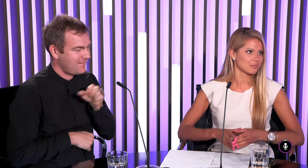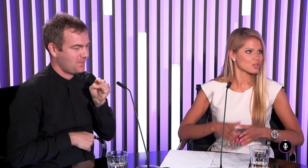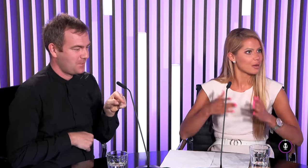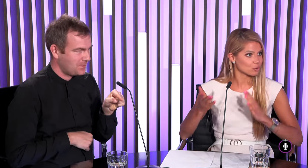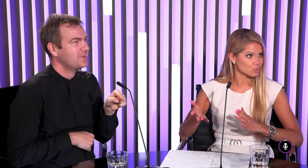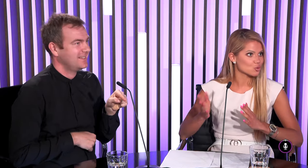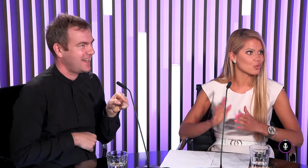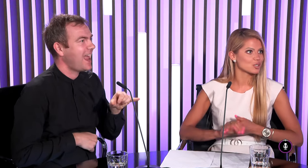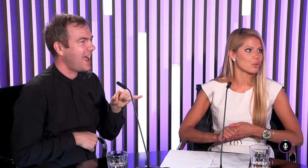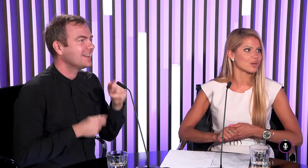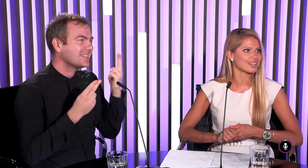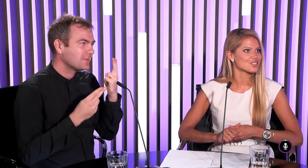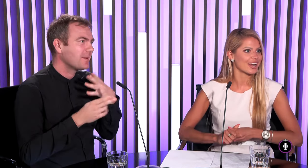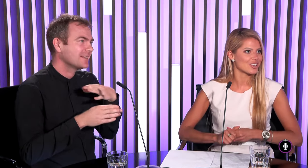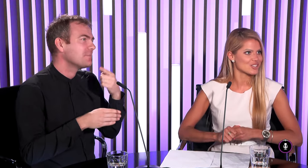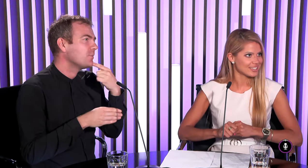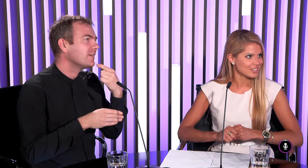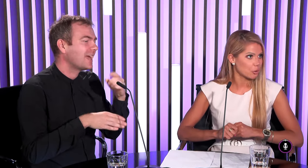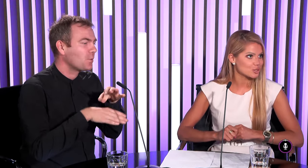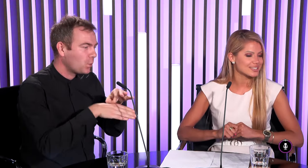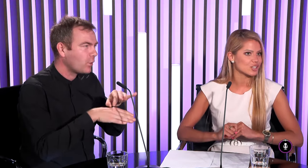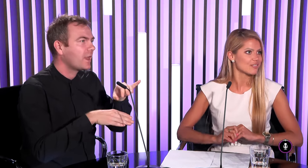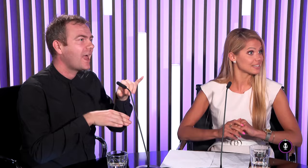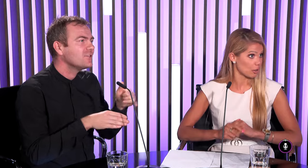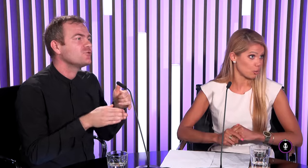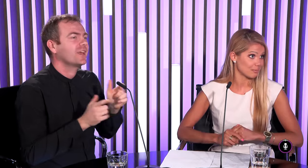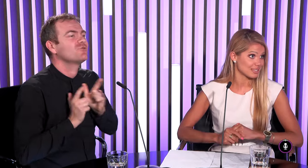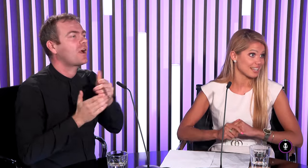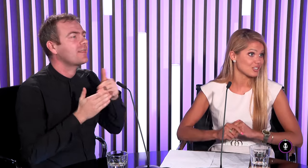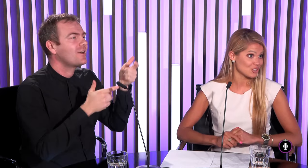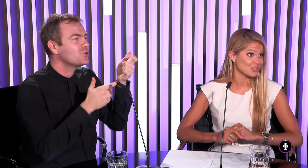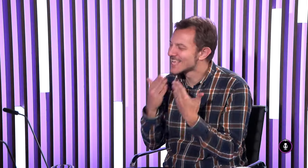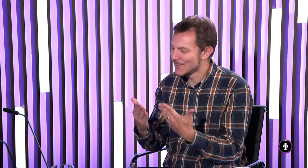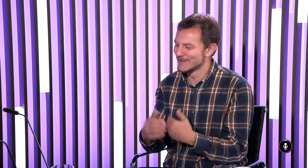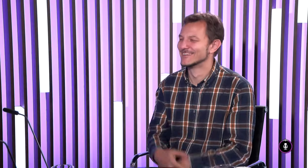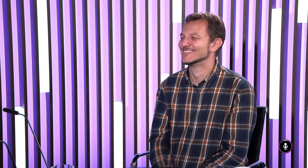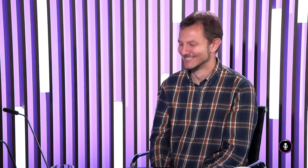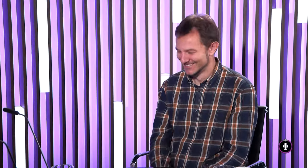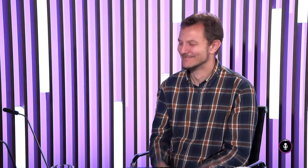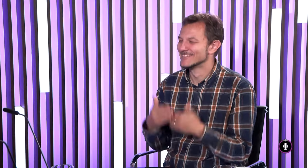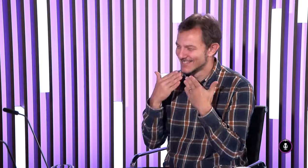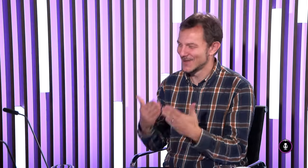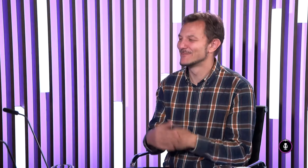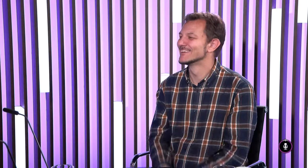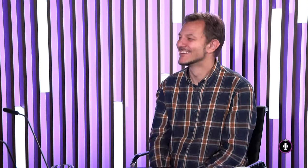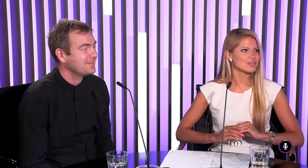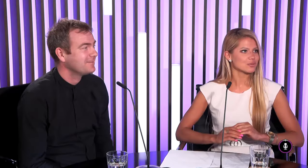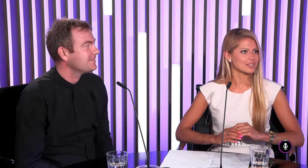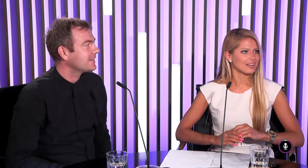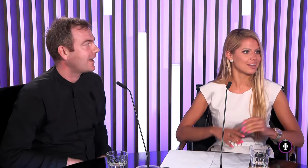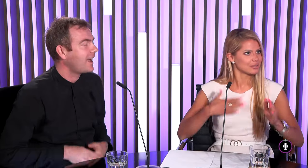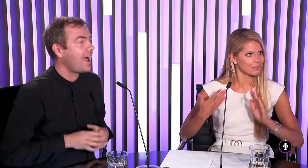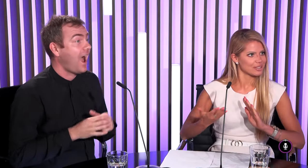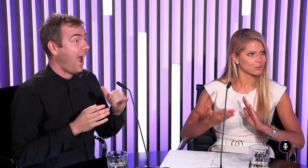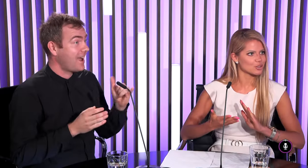dobu ale samozrejme ako som už v úvode spomenula nás čaká ešte jeden host takže ja vám ďakujem za dnešný rozhovor rovnako ďakujem tiež a možno by